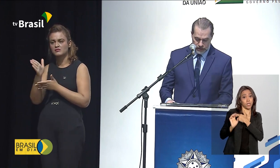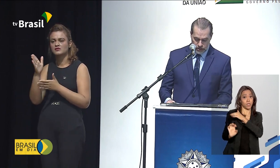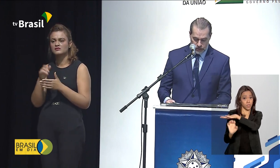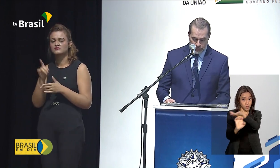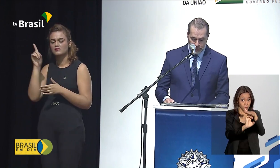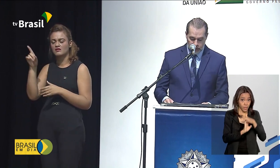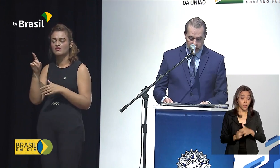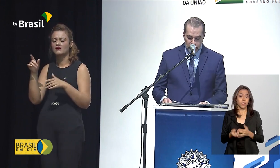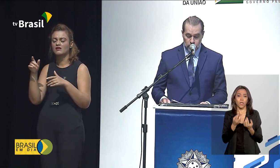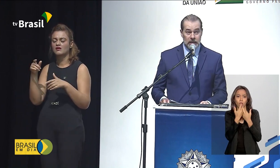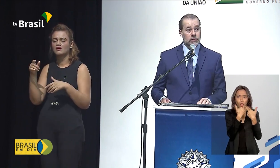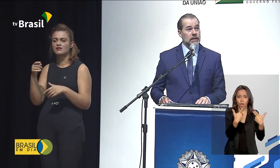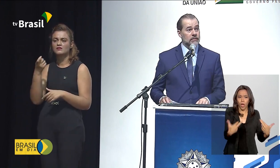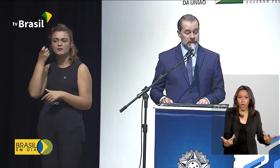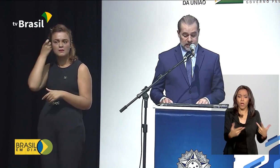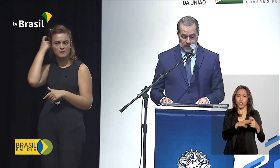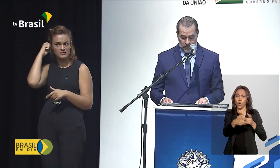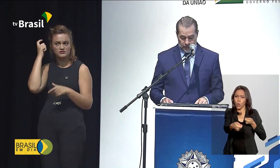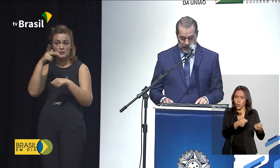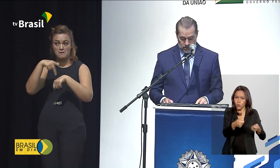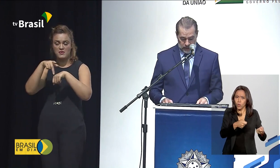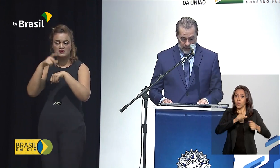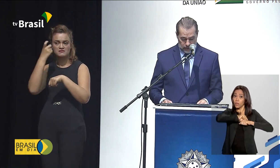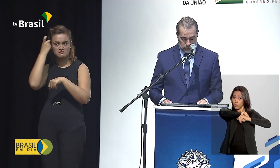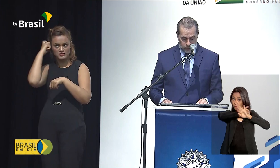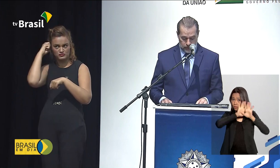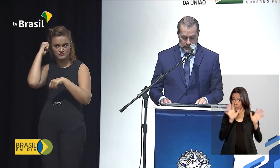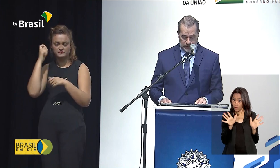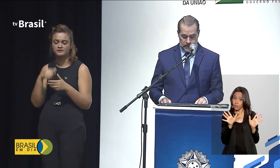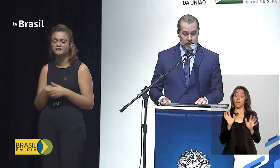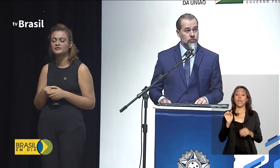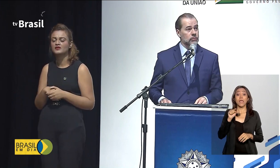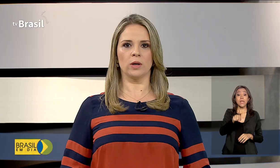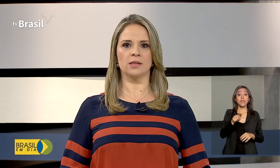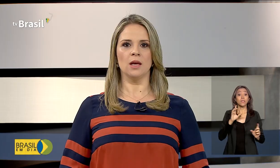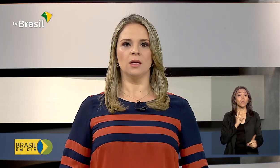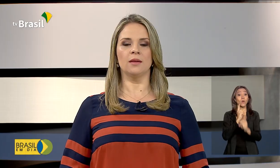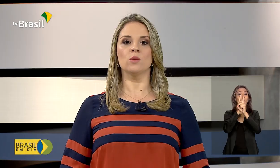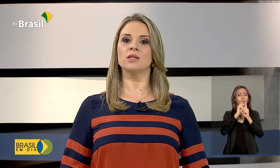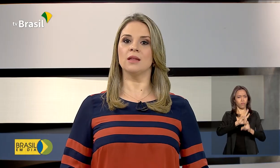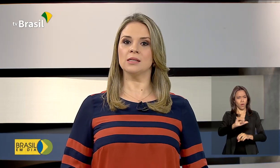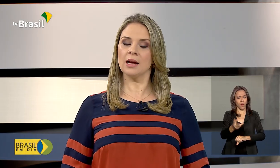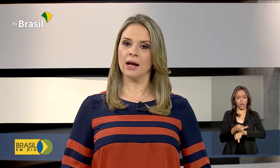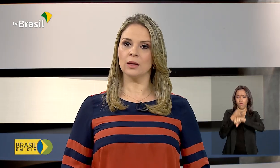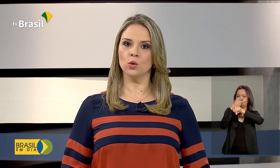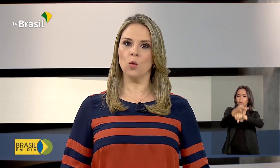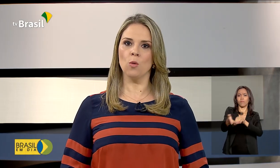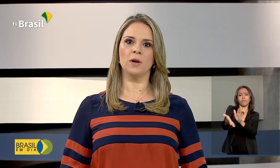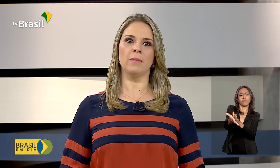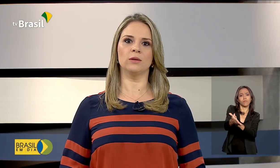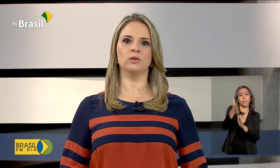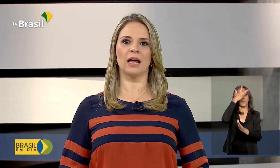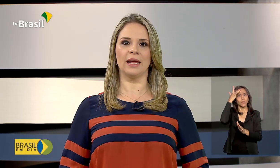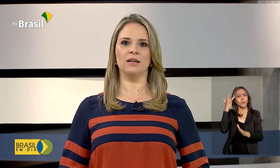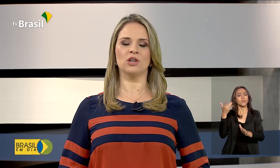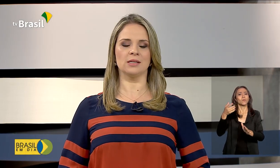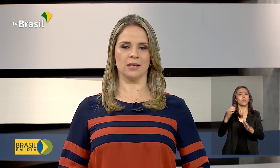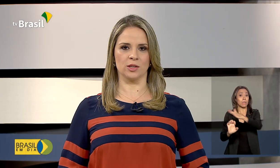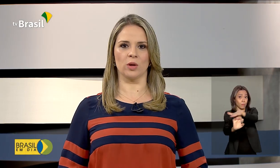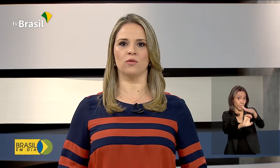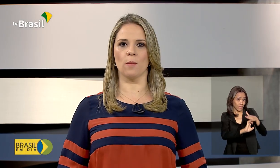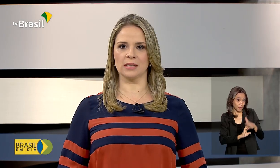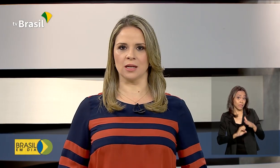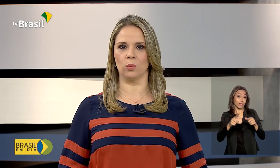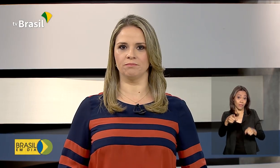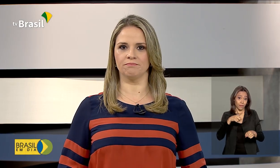inovação, auditoria e transparência. O evento vai premiar instituições que tenham se destacado no cumprimento da Lei de